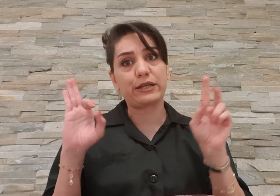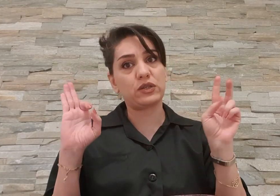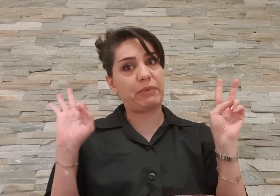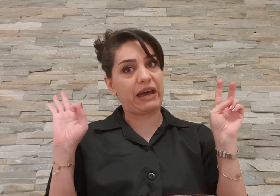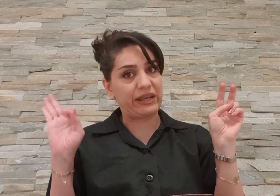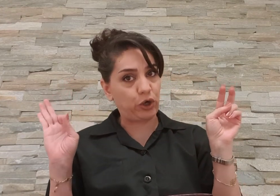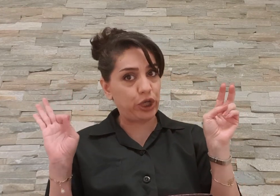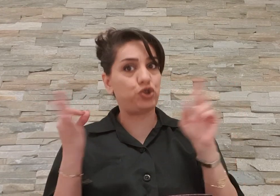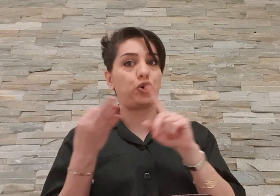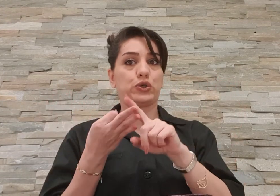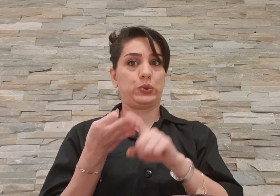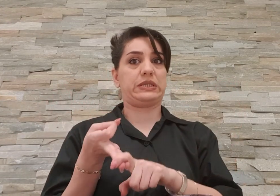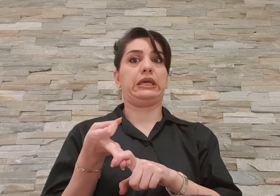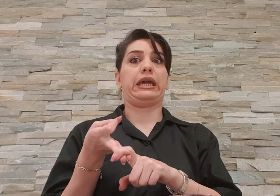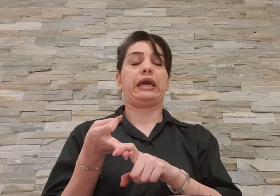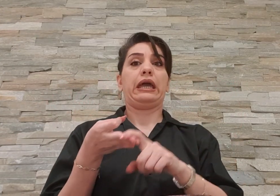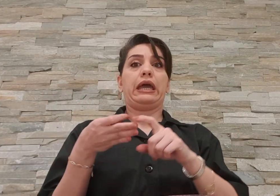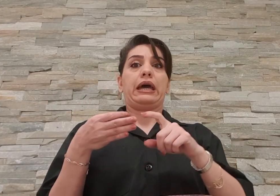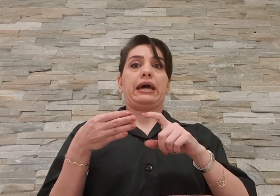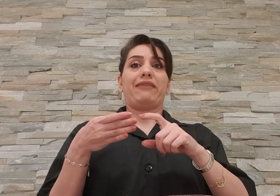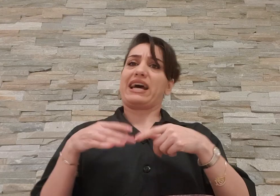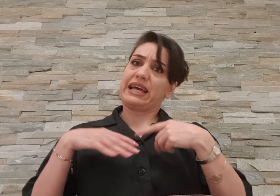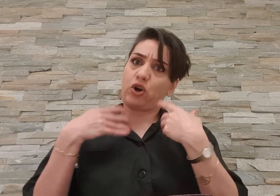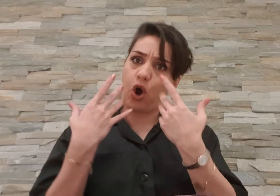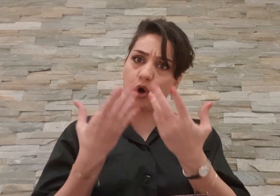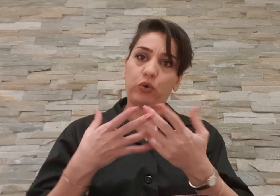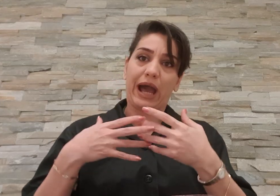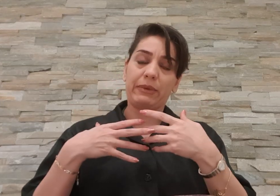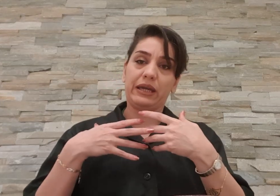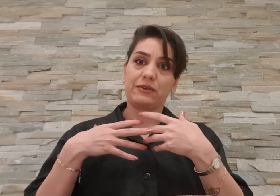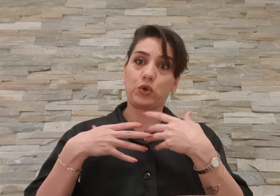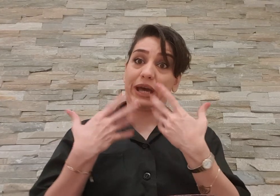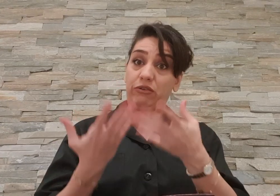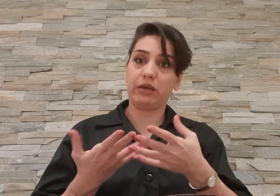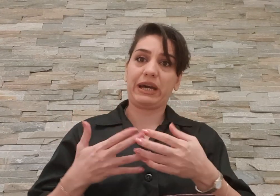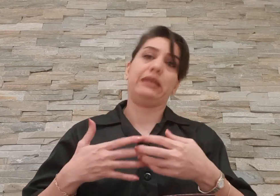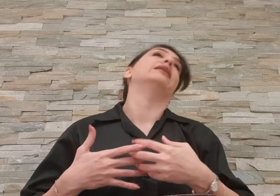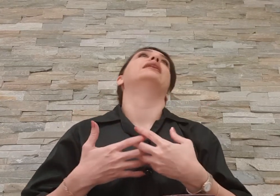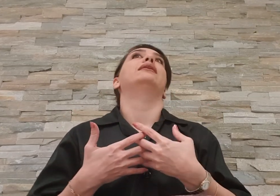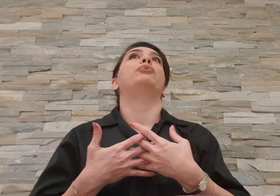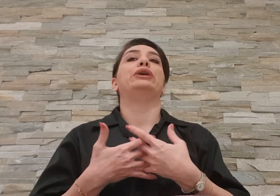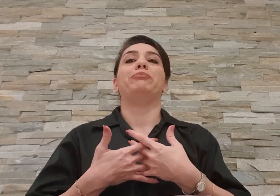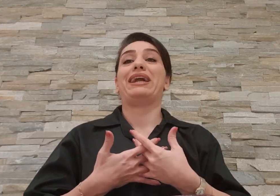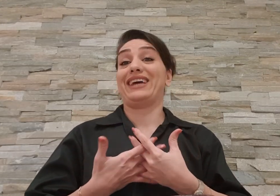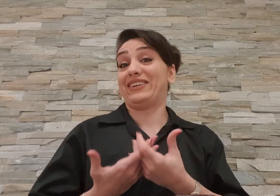اساس پرونده های جاسوسیه و اصلا کار و همه صحبت های من با این برادران